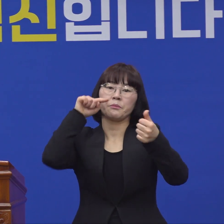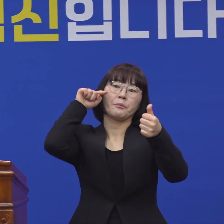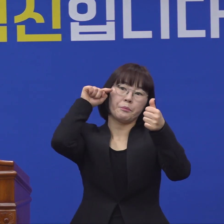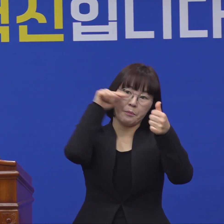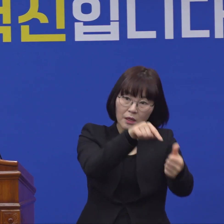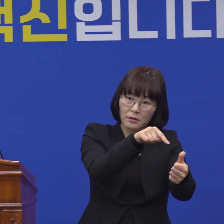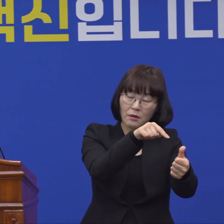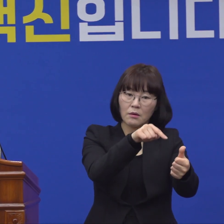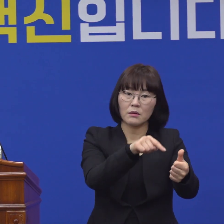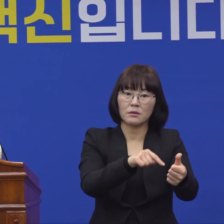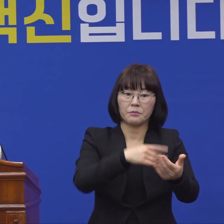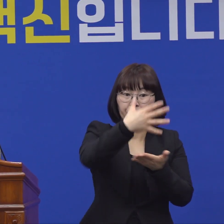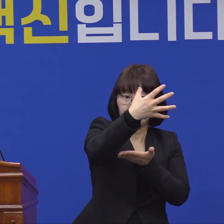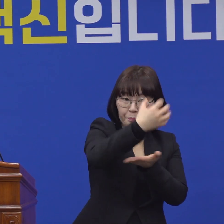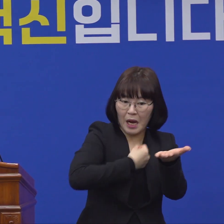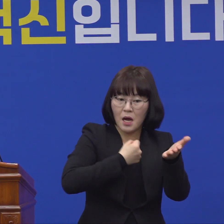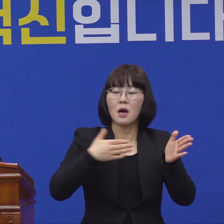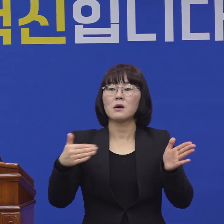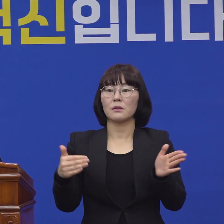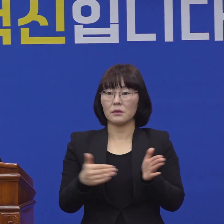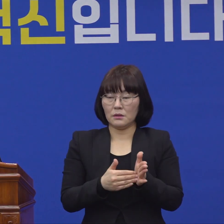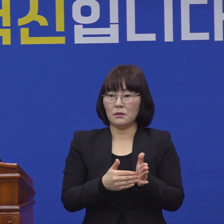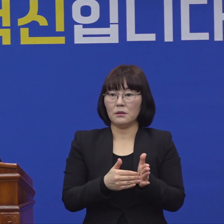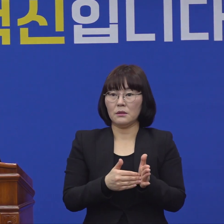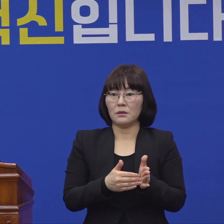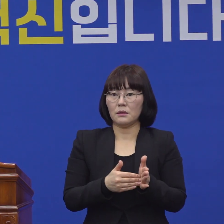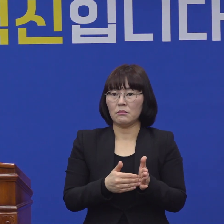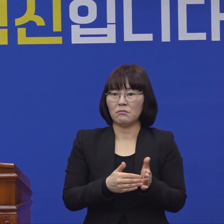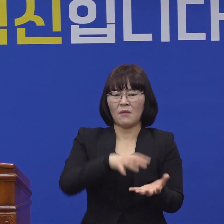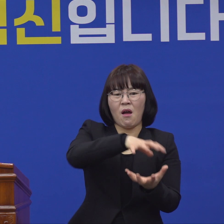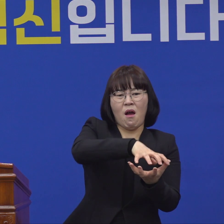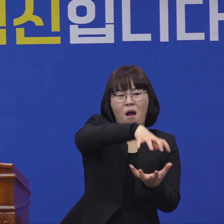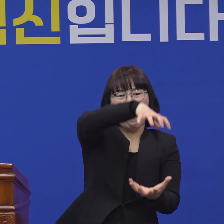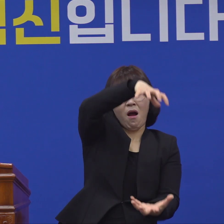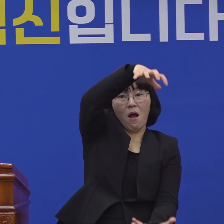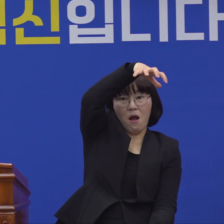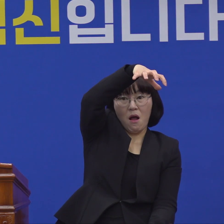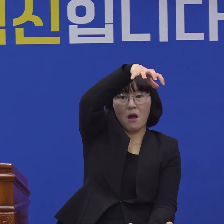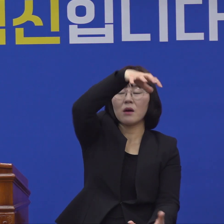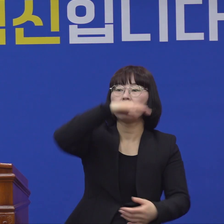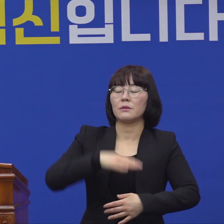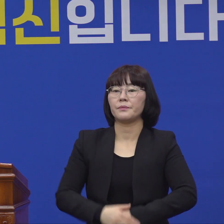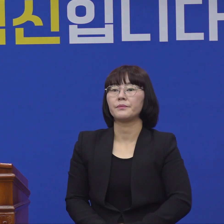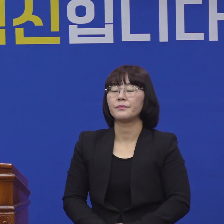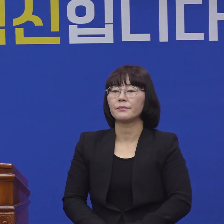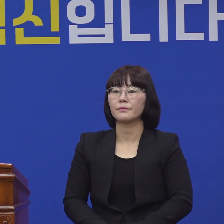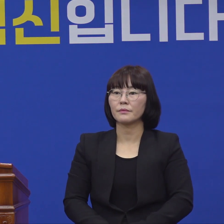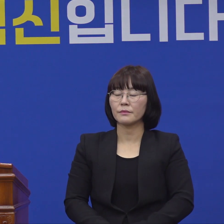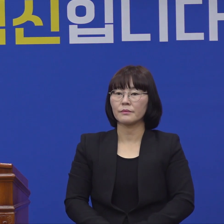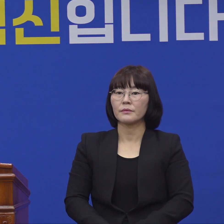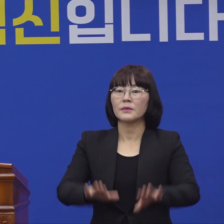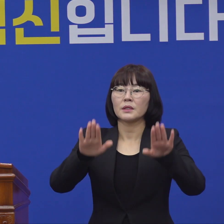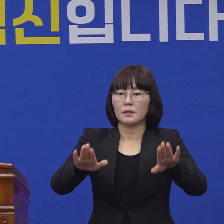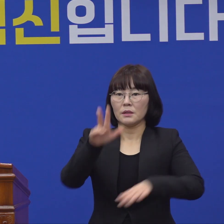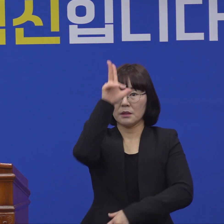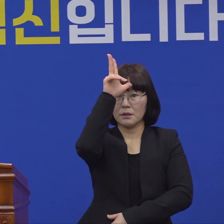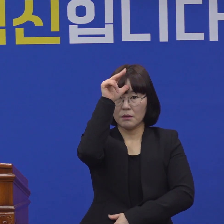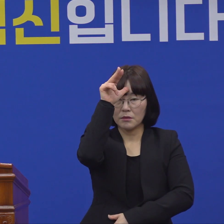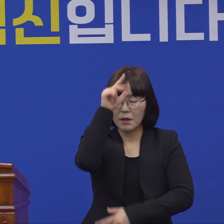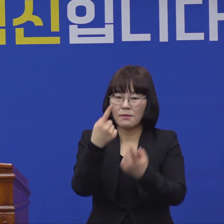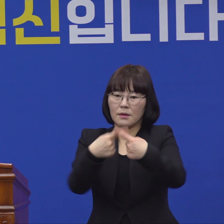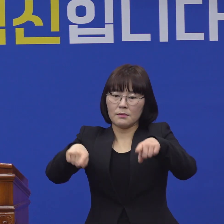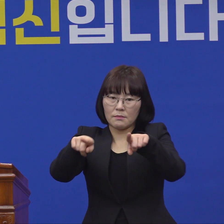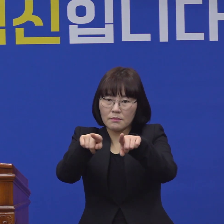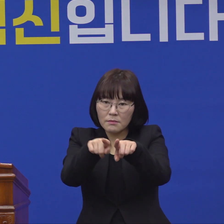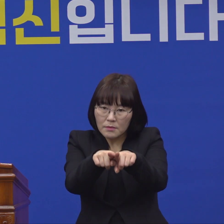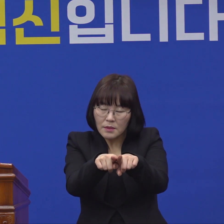획득한 신천지 동영상의 양이 굉장히 방대합니다. 이 방대한 양에 대해서 현재 경찰과 함께